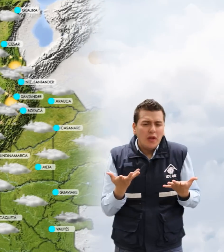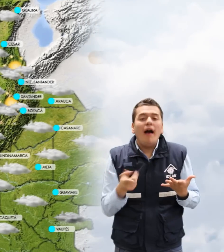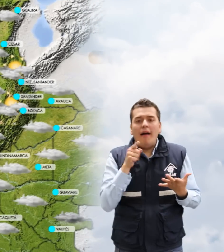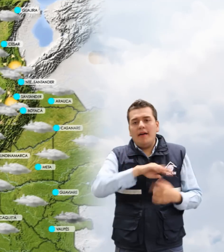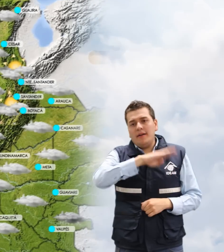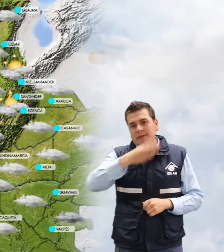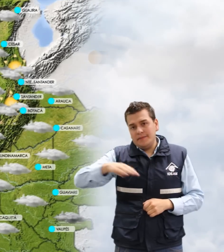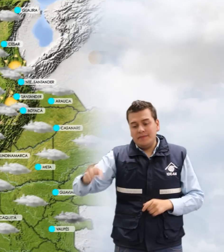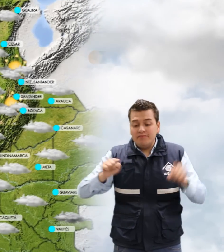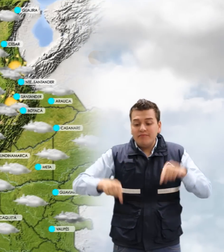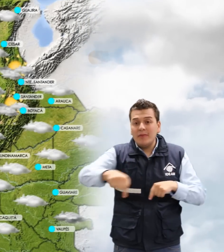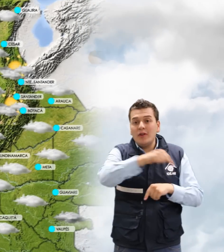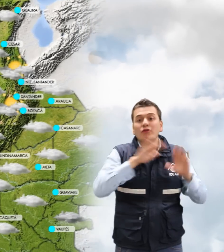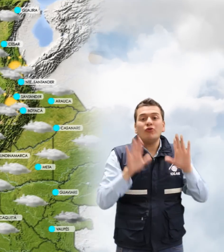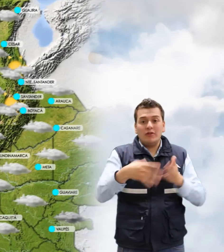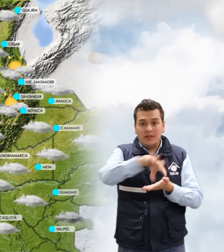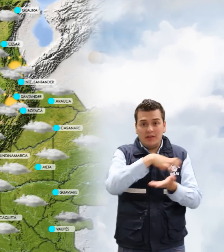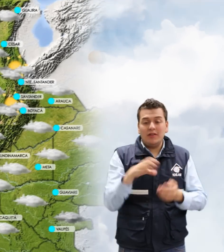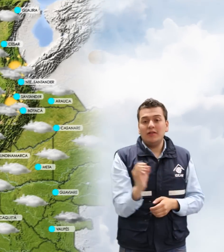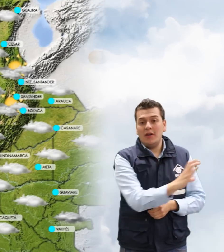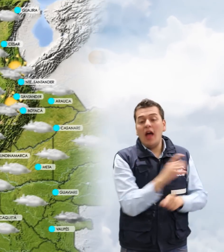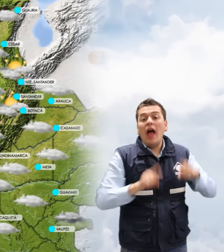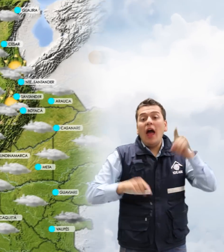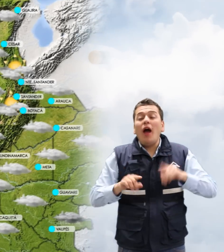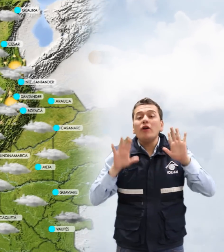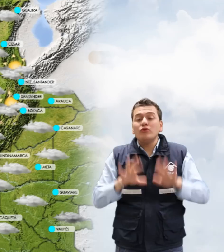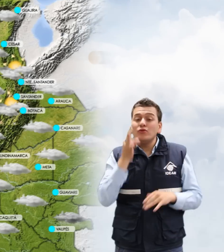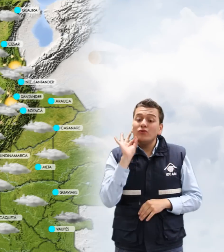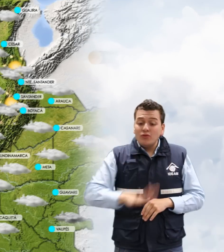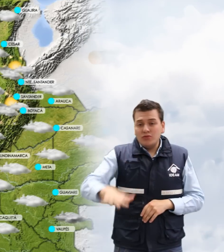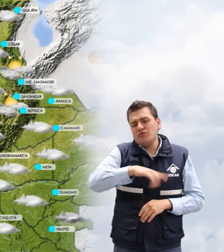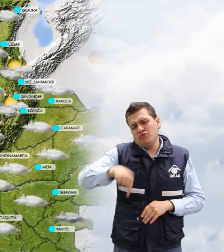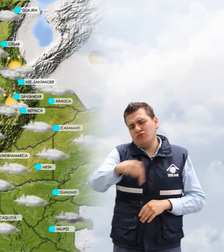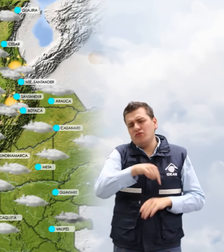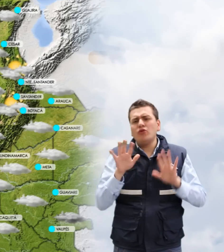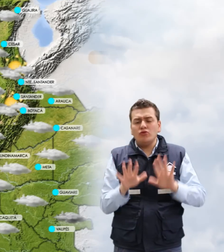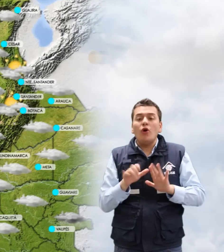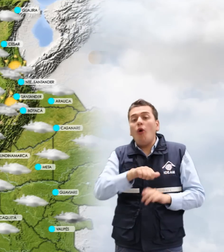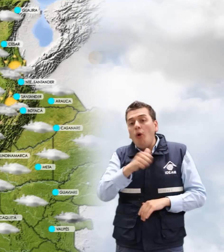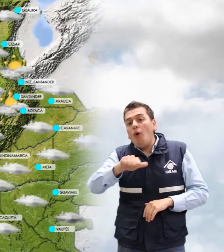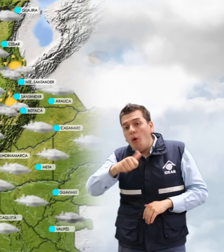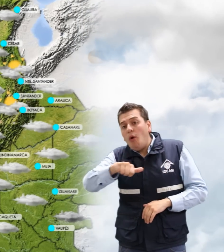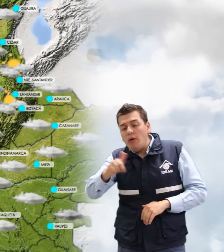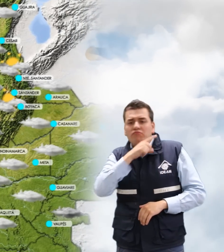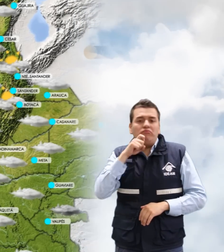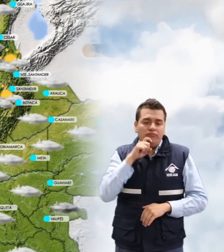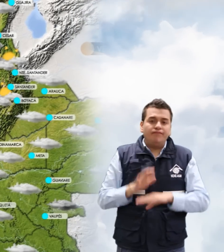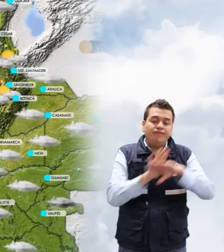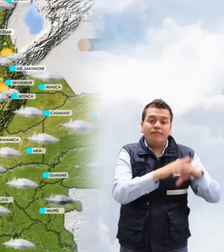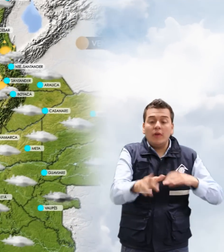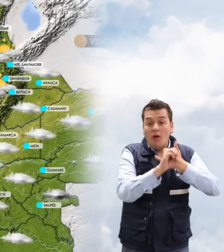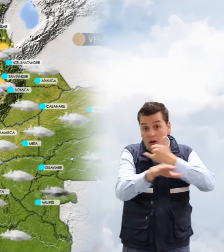Antioquia, sectores del occidente de Santander y algunas zonas del eje cafetero. El resto de la zona, condiciones secas. En la